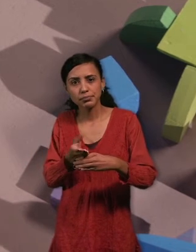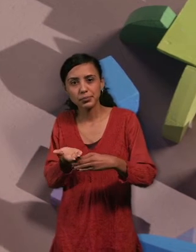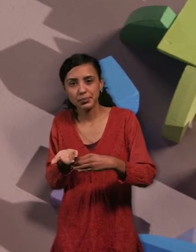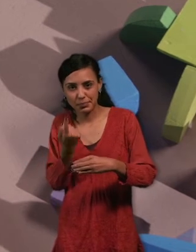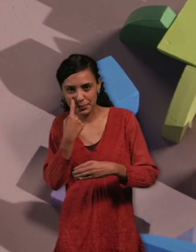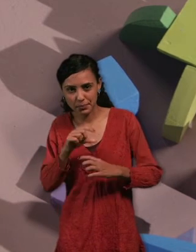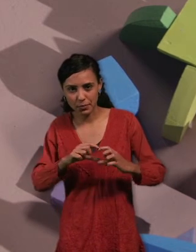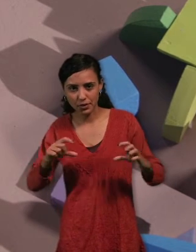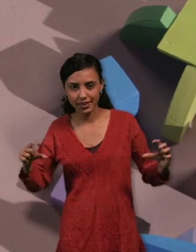reglas.